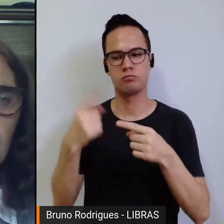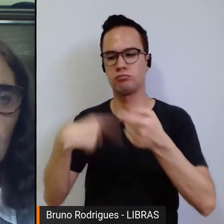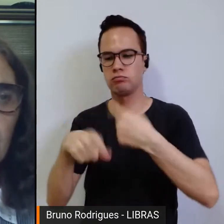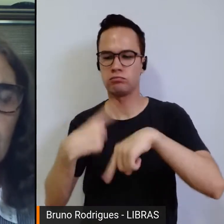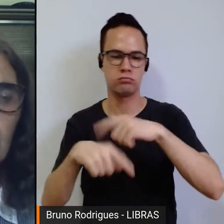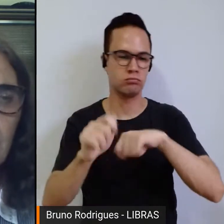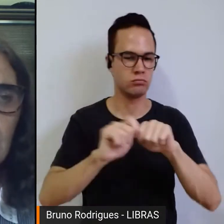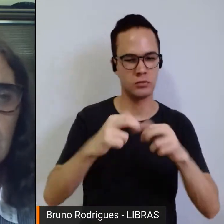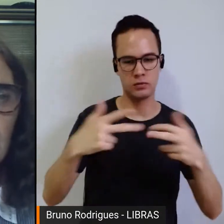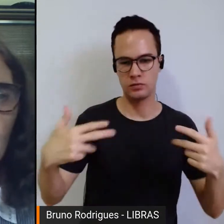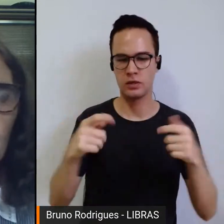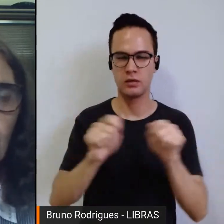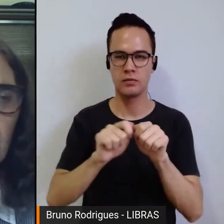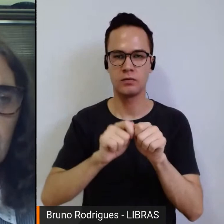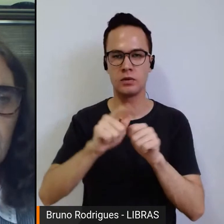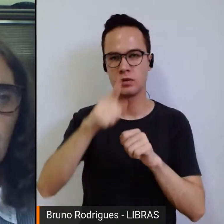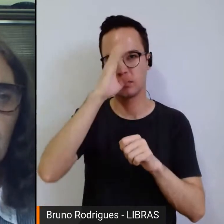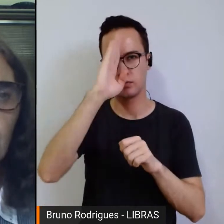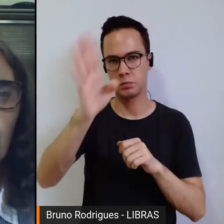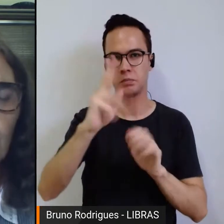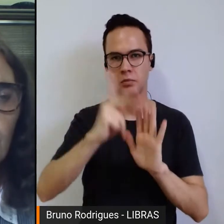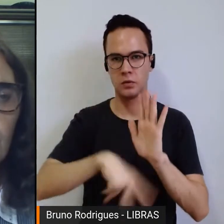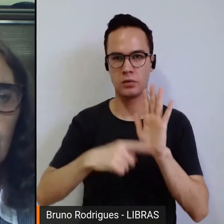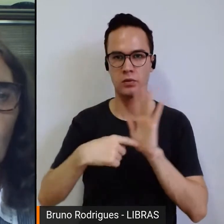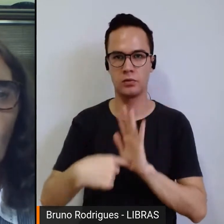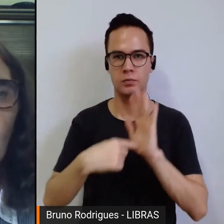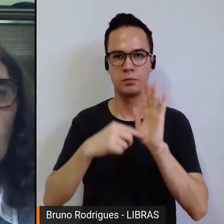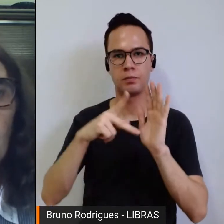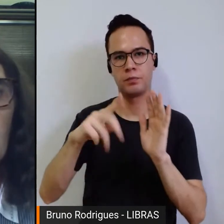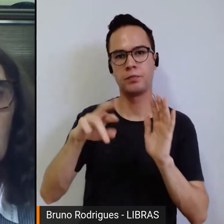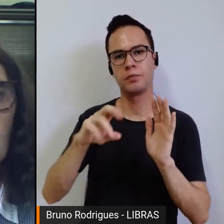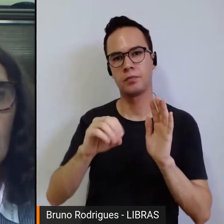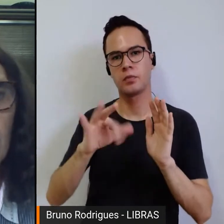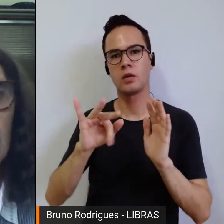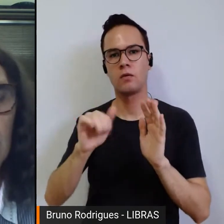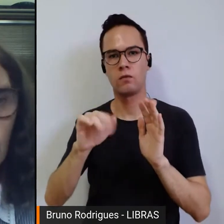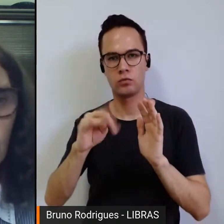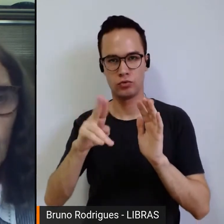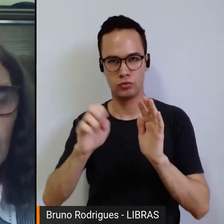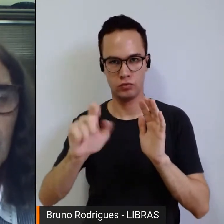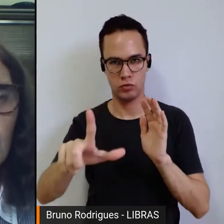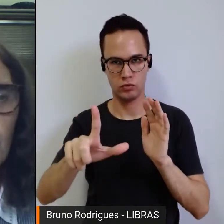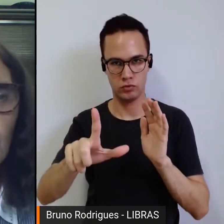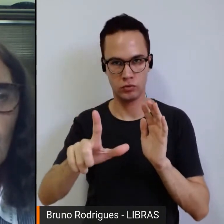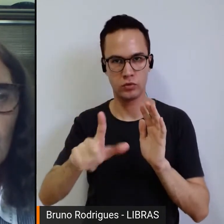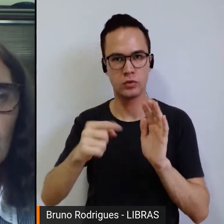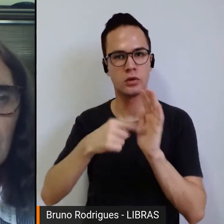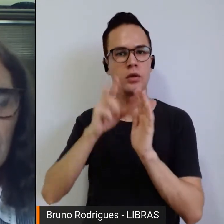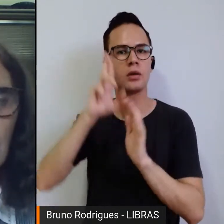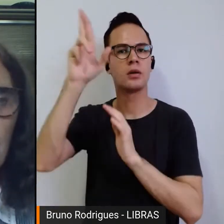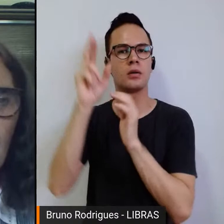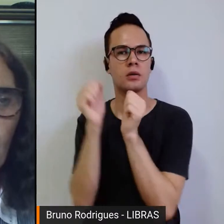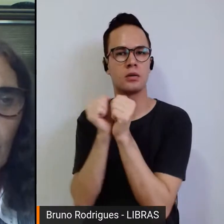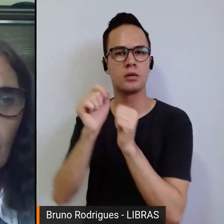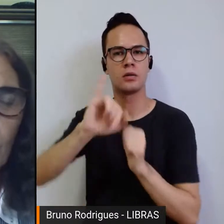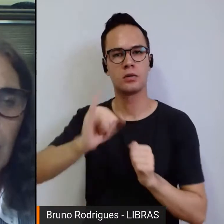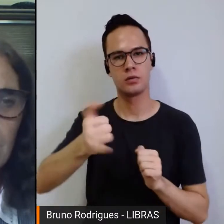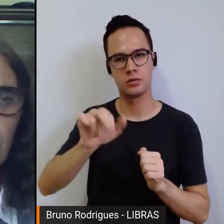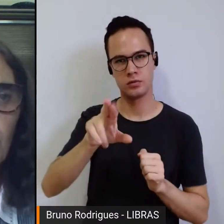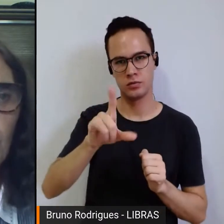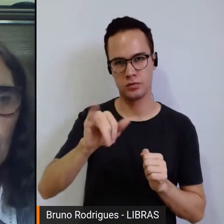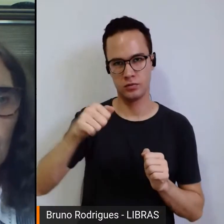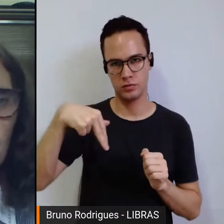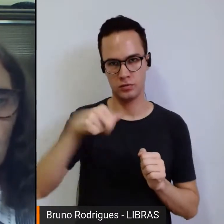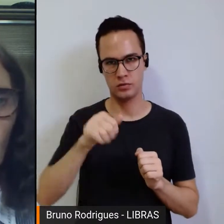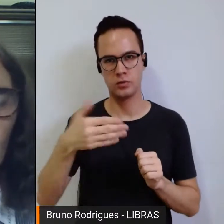série de ações, uma delas é um programa chamado Por Outro Futebol, e eu coordeno junto com a Juliana Cabral e com a Lu